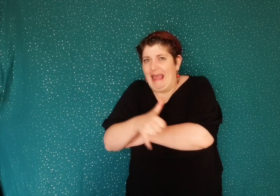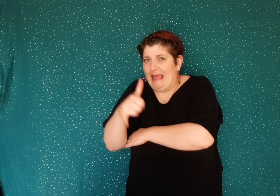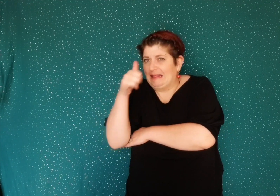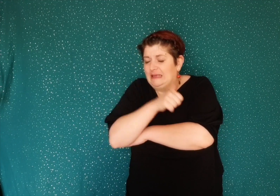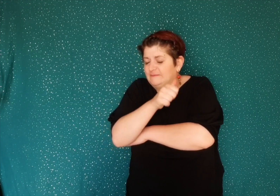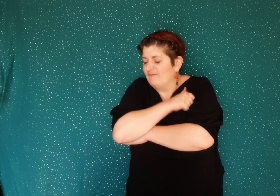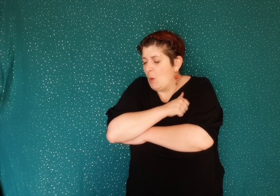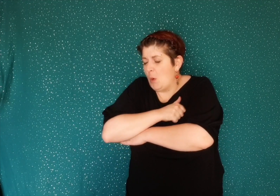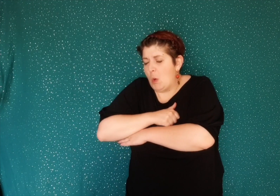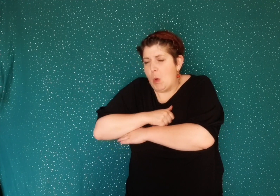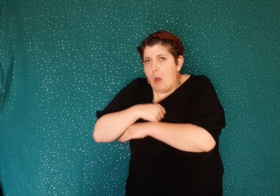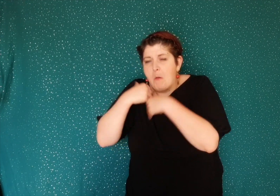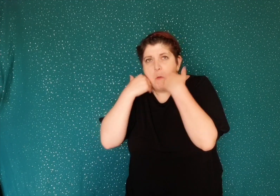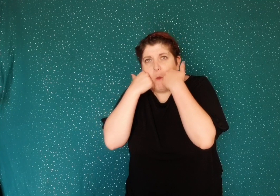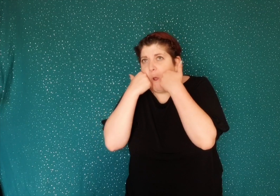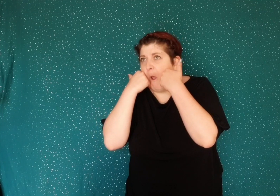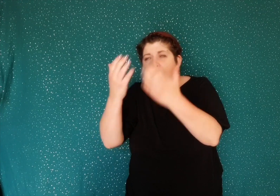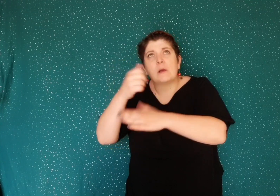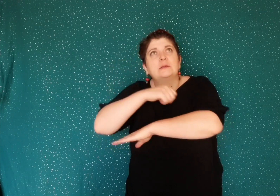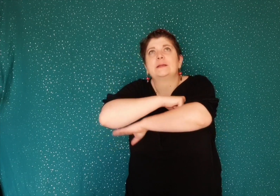ah j'ai fait une bêtise honteuse